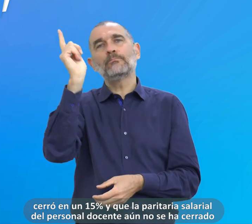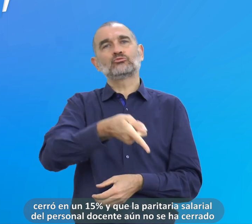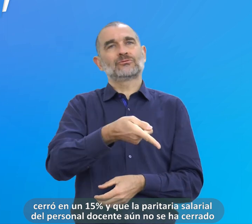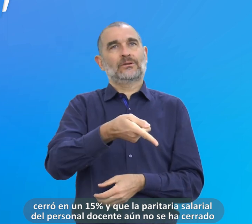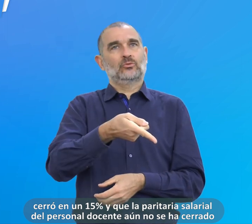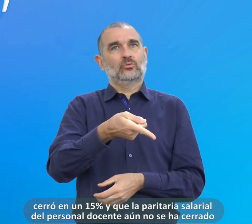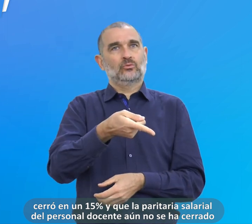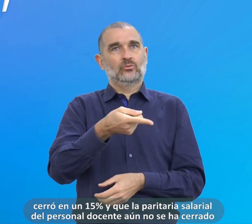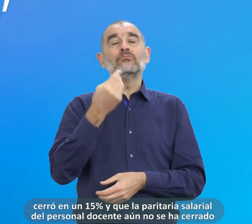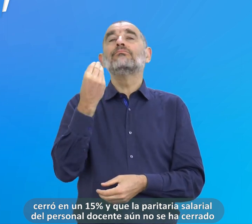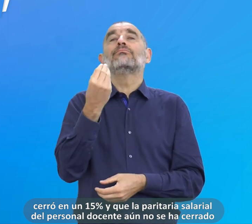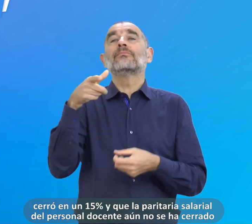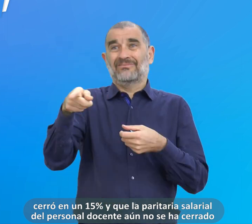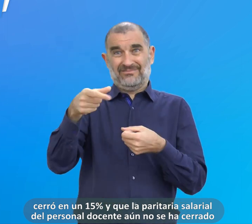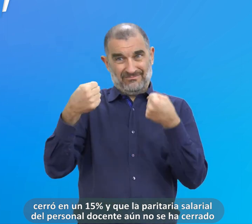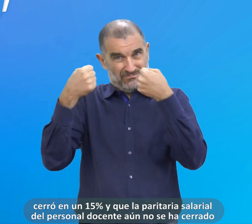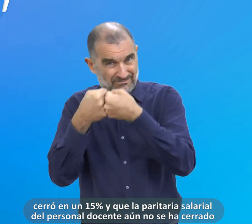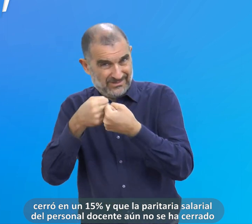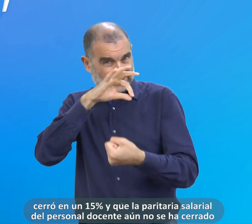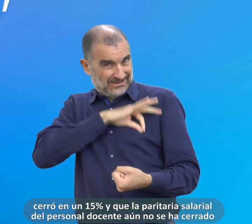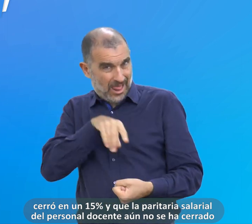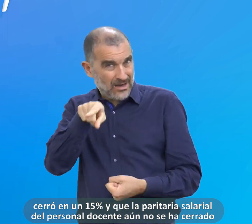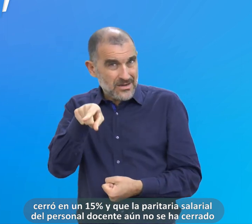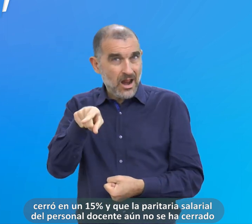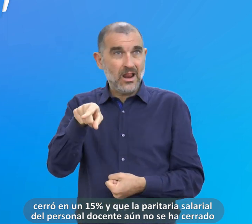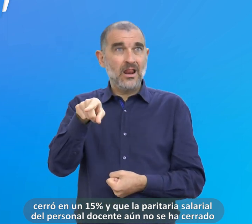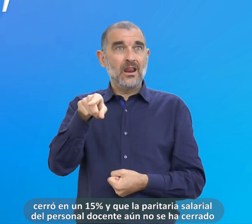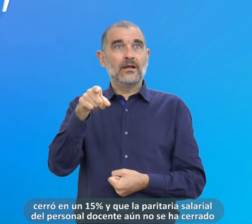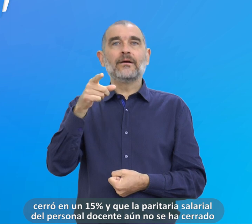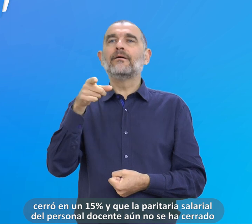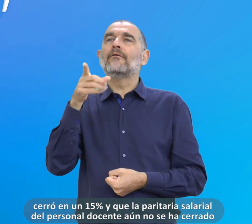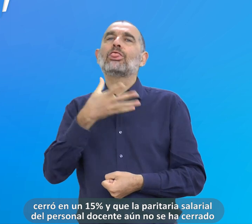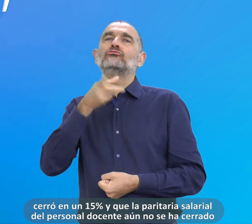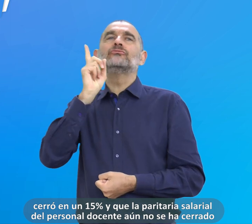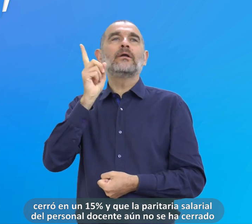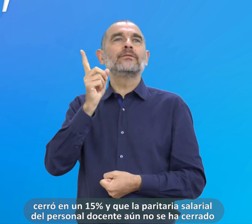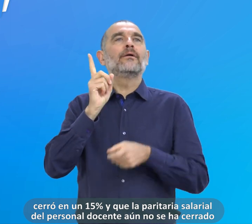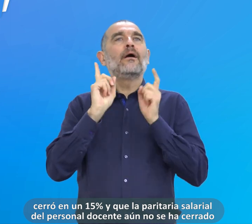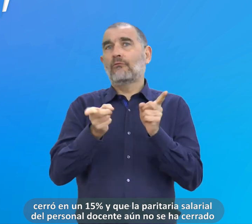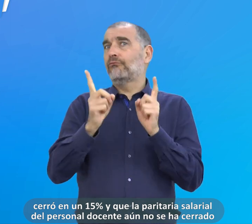cerró en un 15% y que la paritaria salarial del personal docente